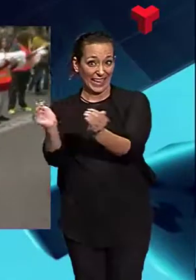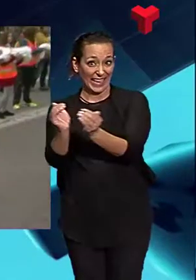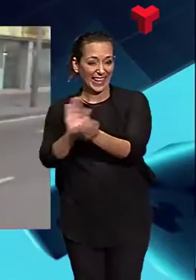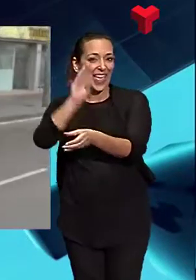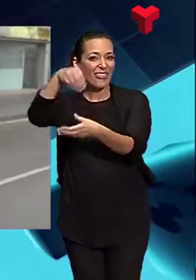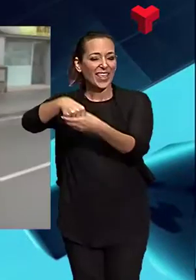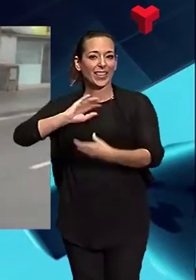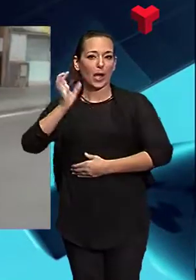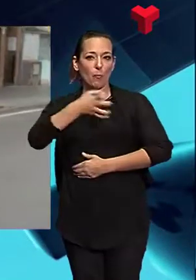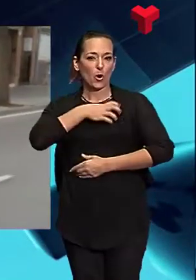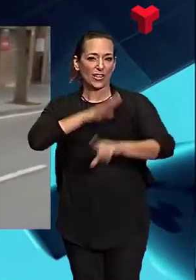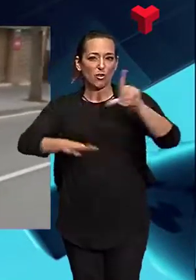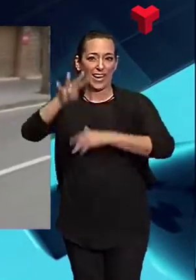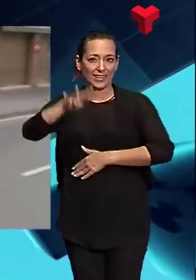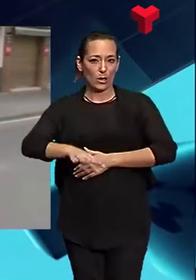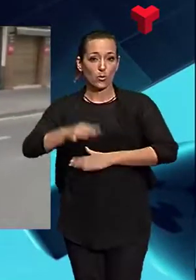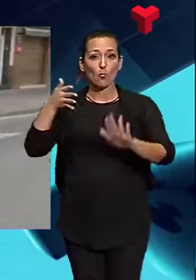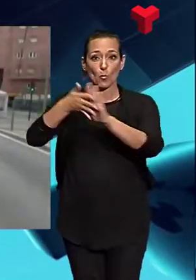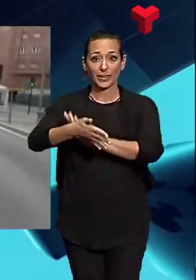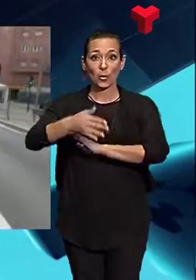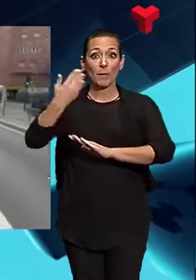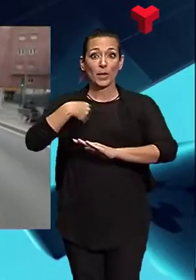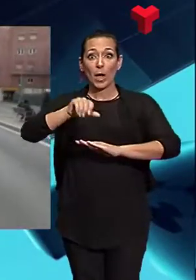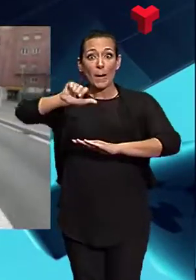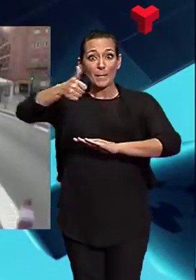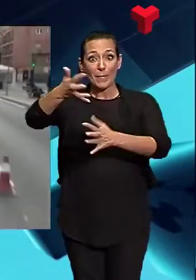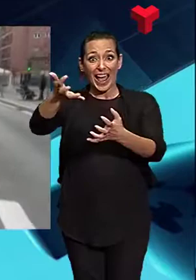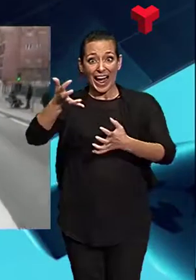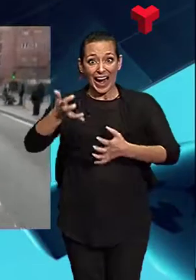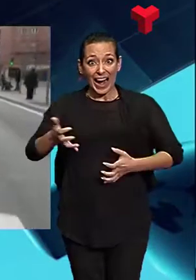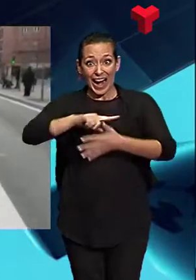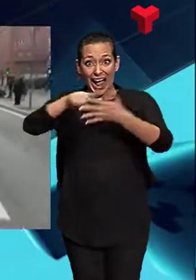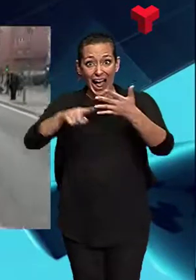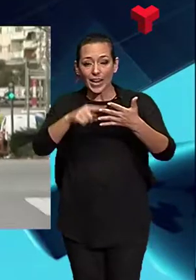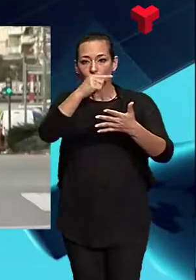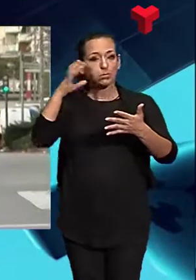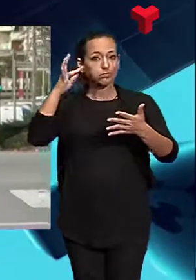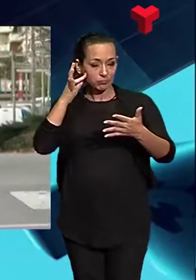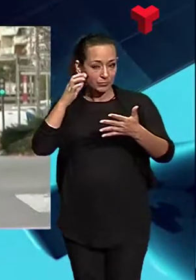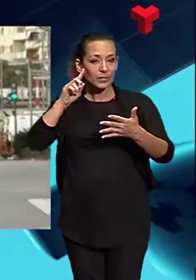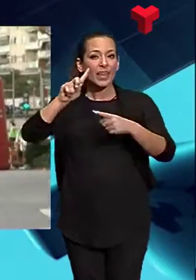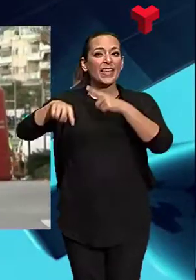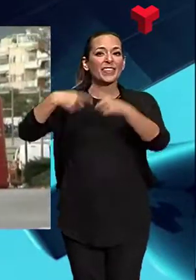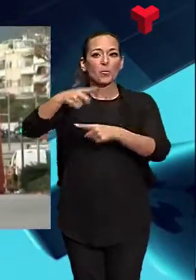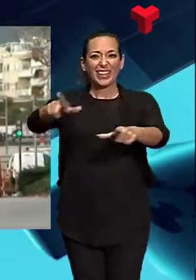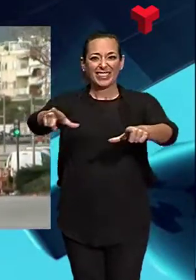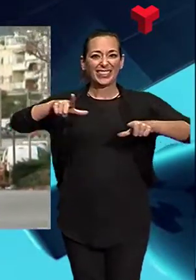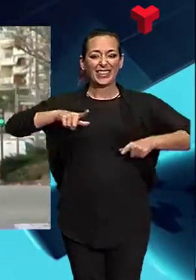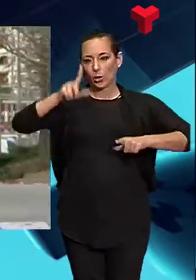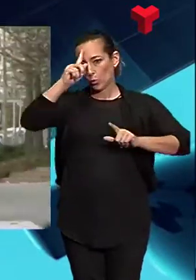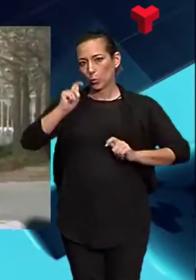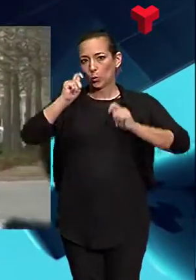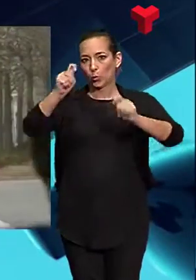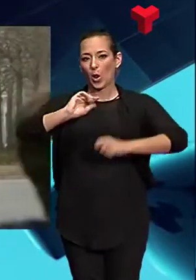del campionat de Catalunya, així els primers classificats en categoria masculina i femenina s'erigiran amb el títol de campió de